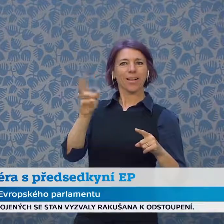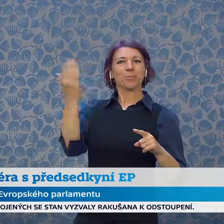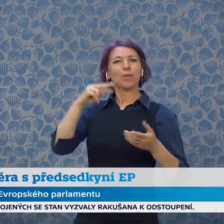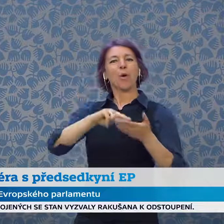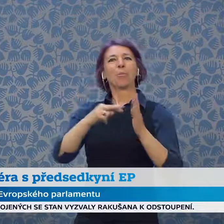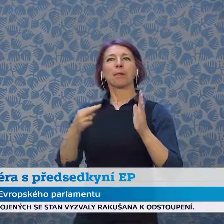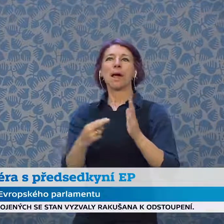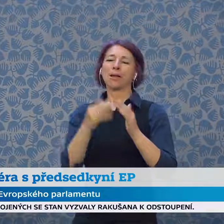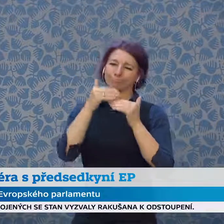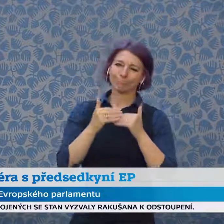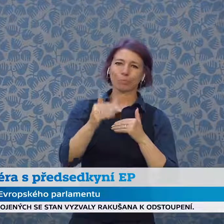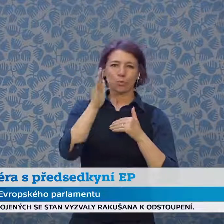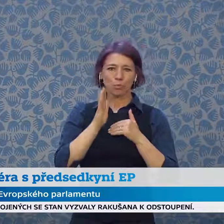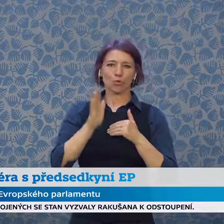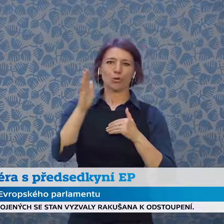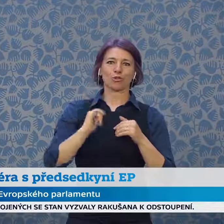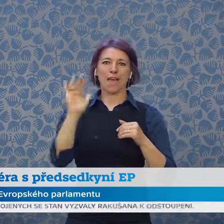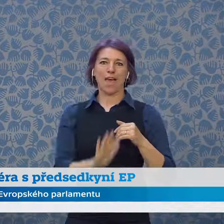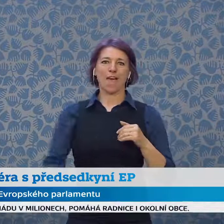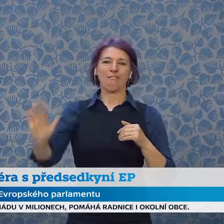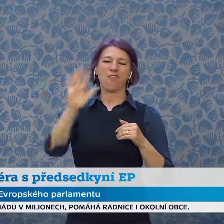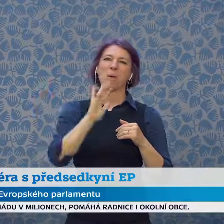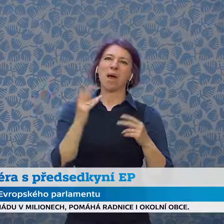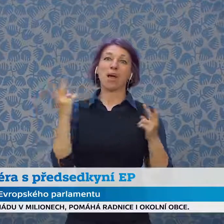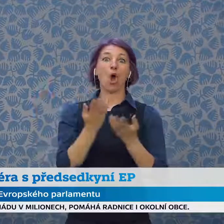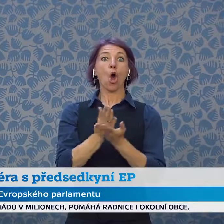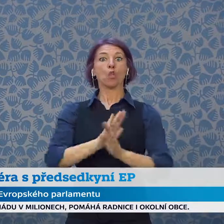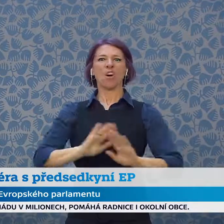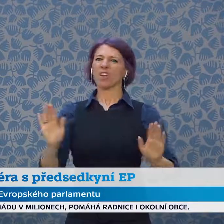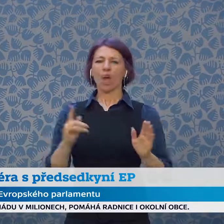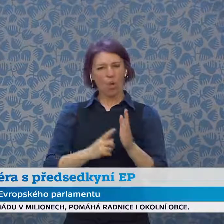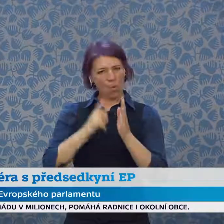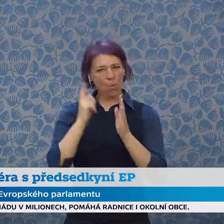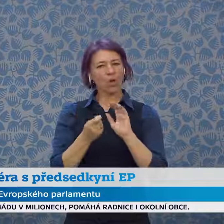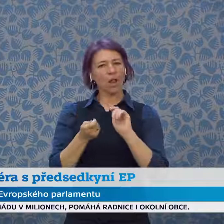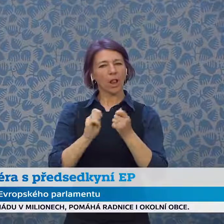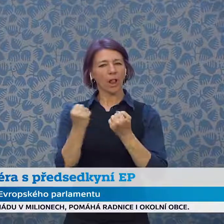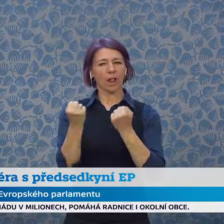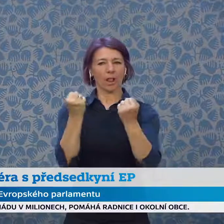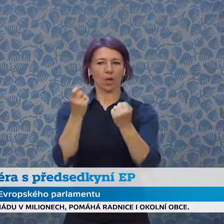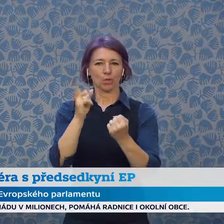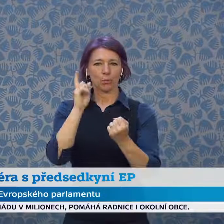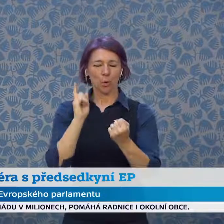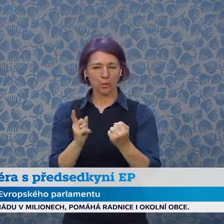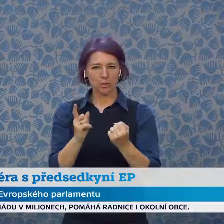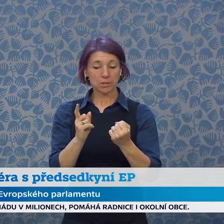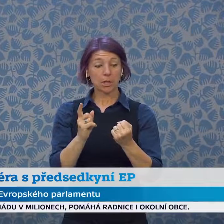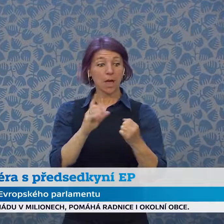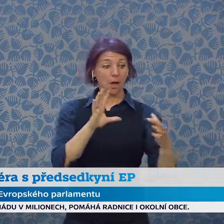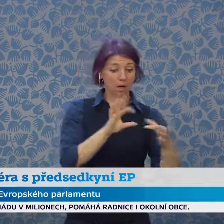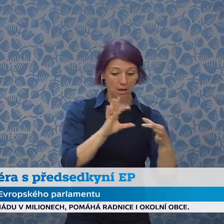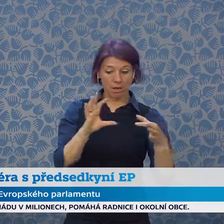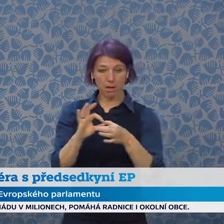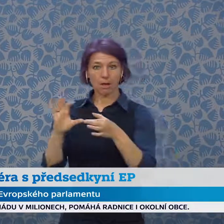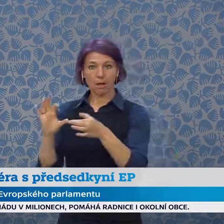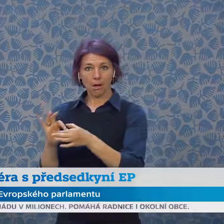Evropa jako úkol, musím říci, že to vyvolalo diskusy